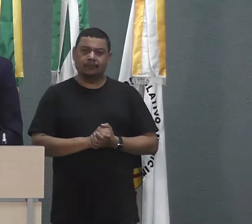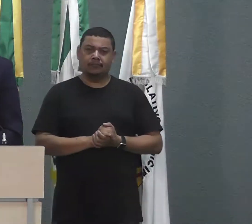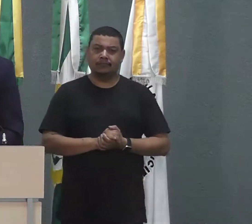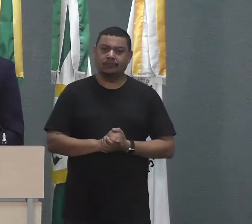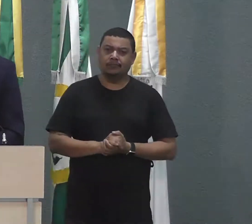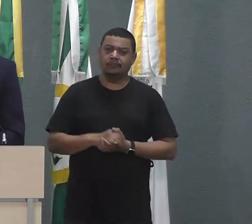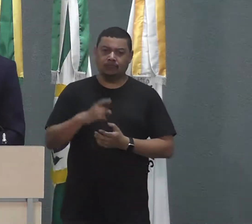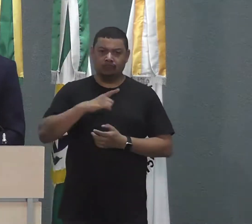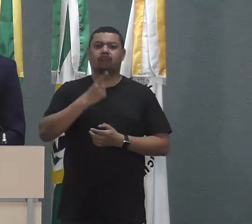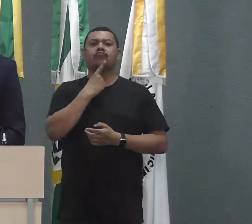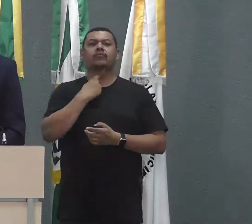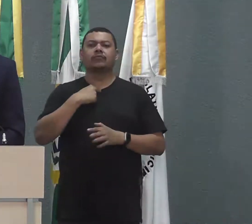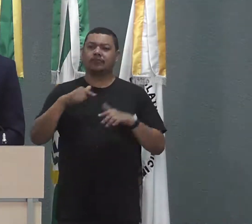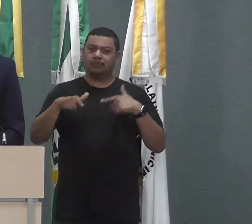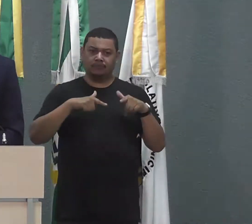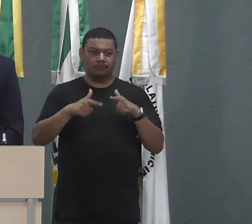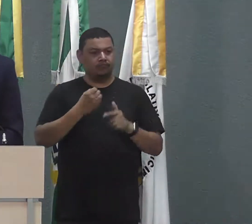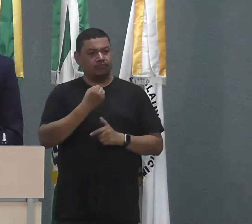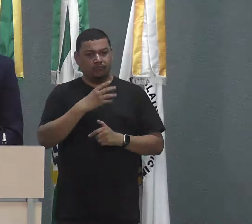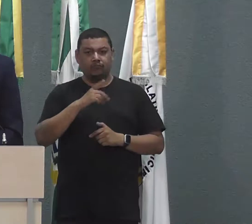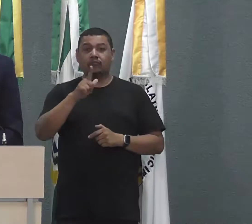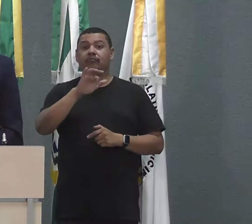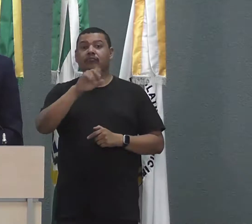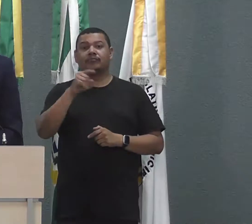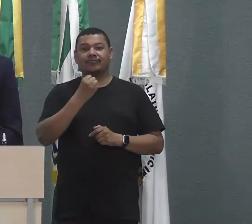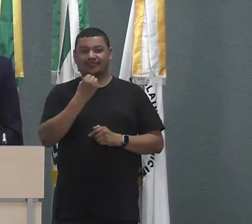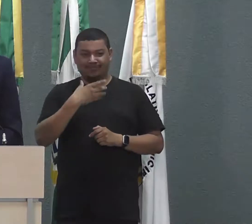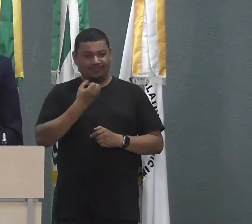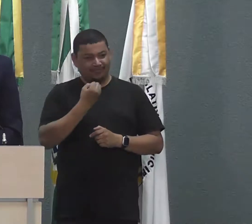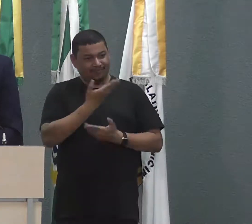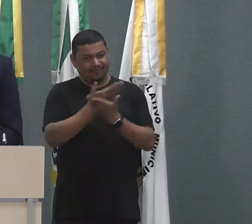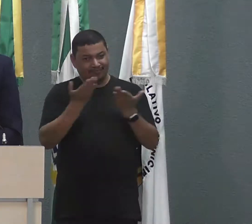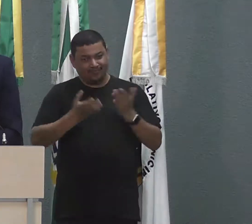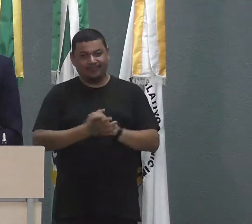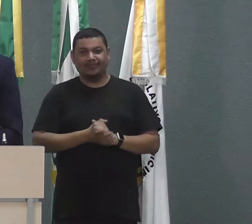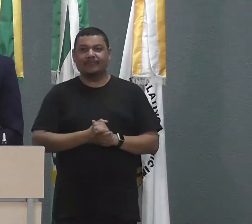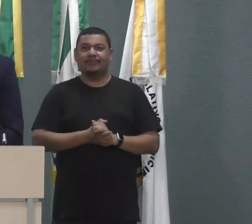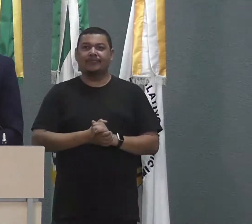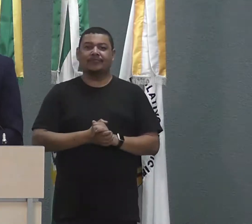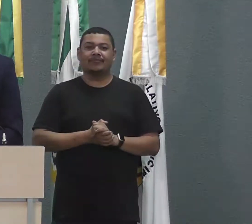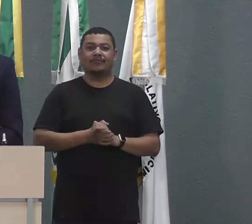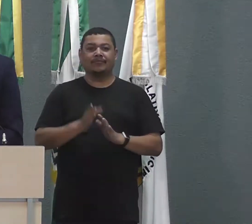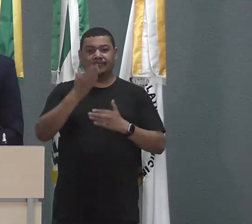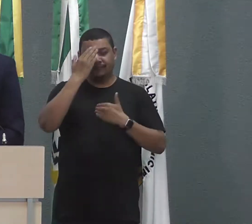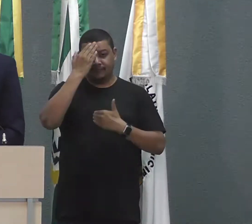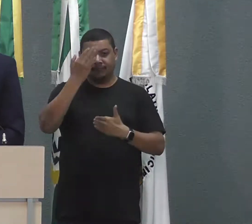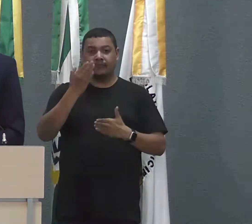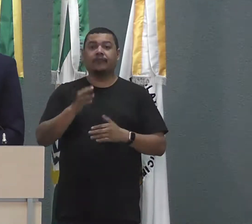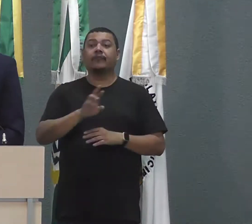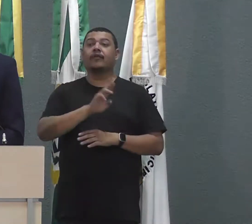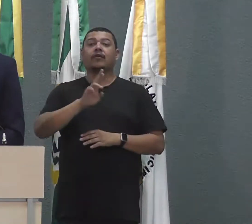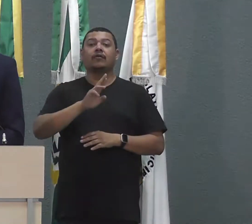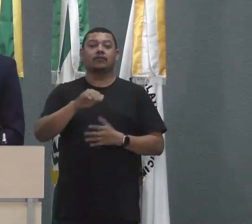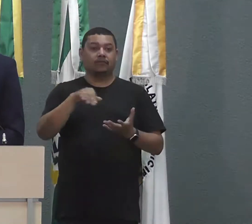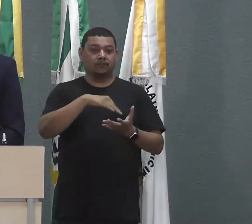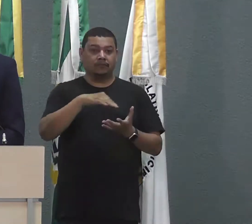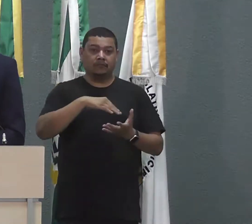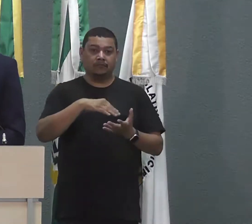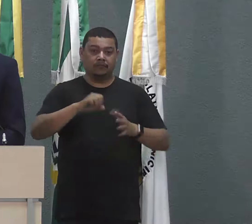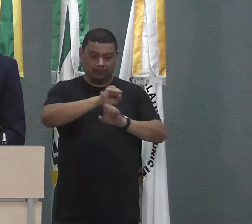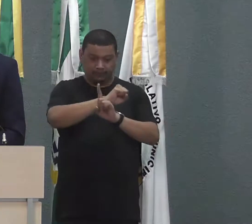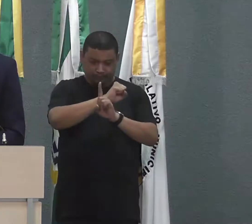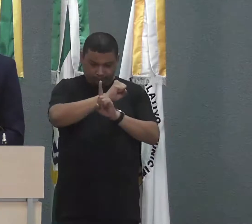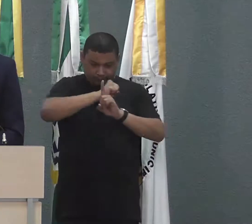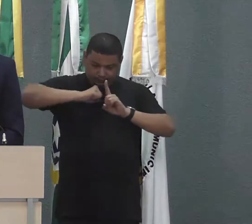tem postura, viu? Parabéns, senhor José Luiz, tudo de bom para senhor. agradecer em nome da Secretaria de Ação Social,